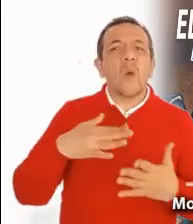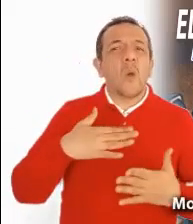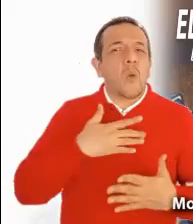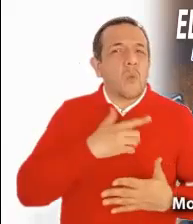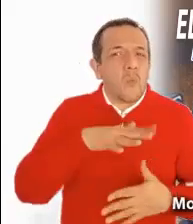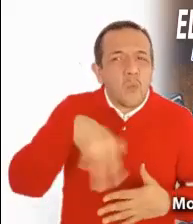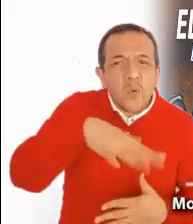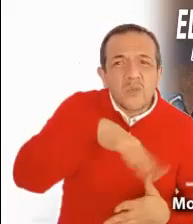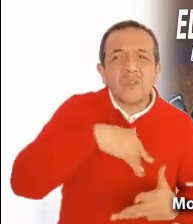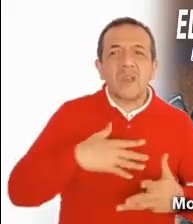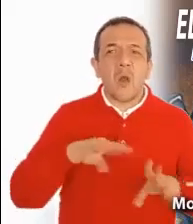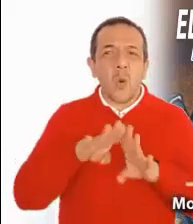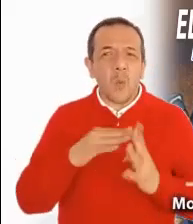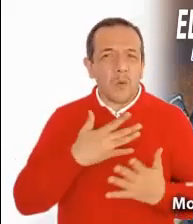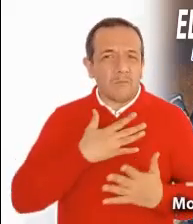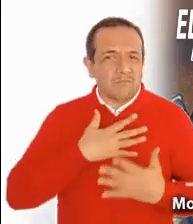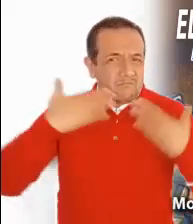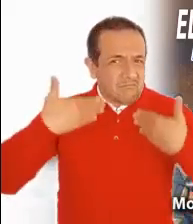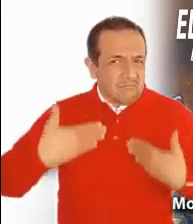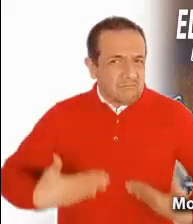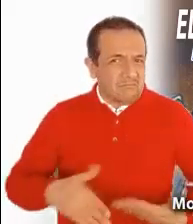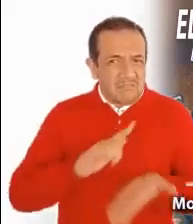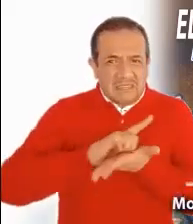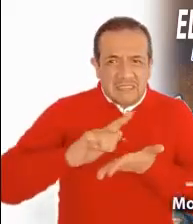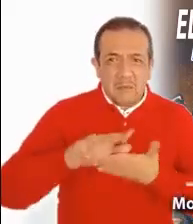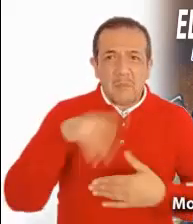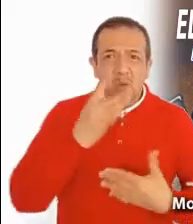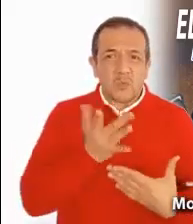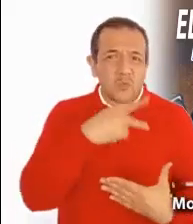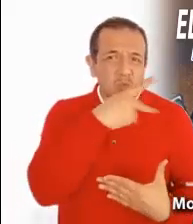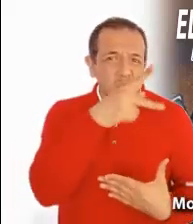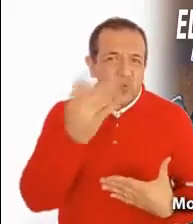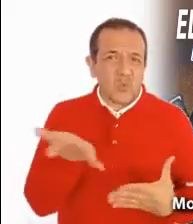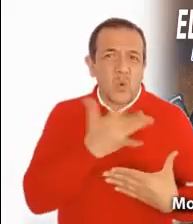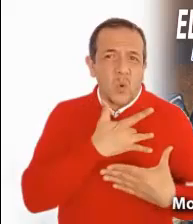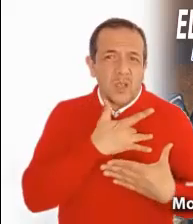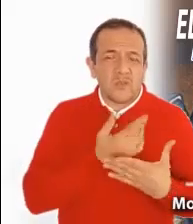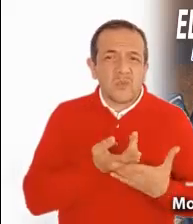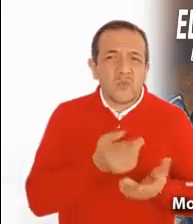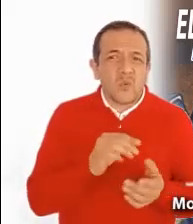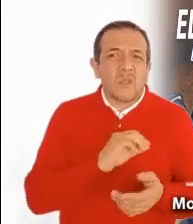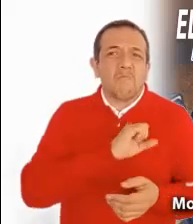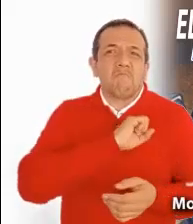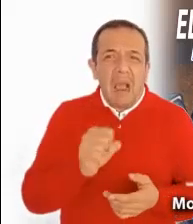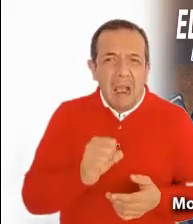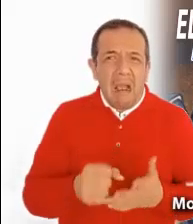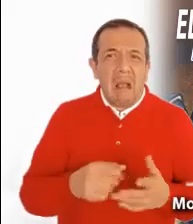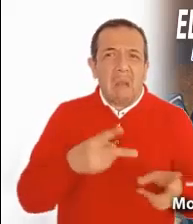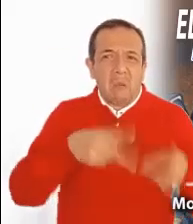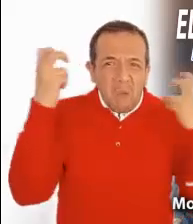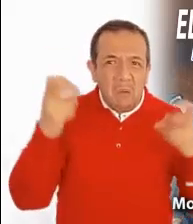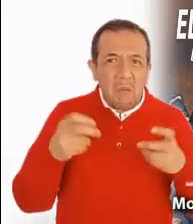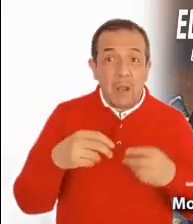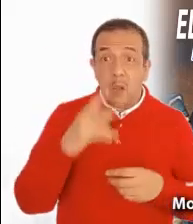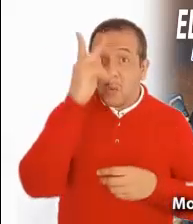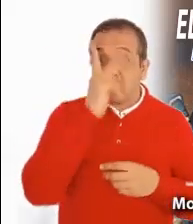buscan tener esa limpieza exterior, su corazón está llena de robos y maldad. Los